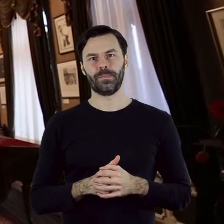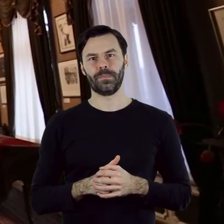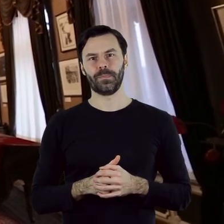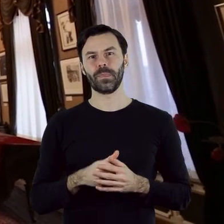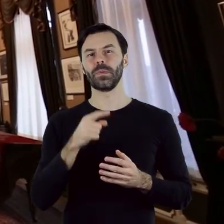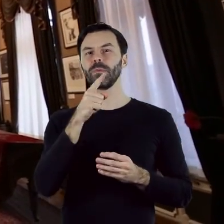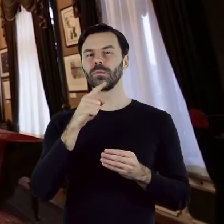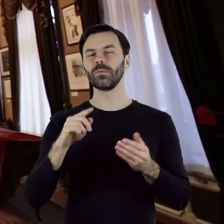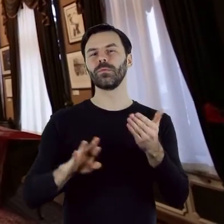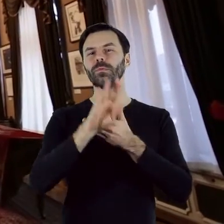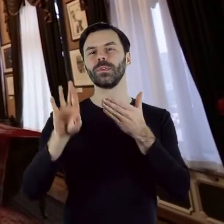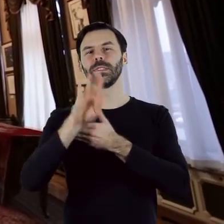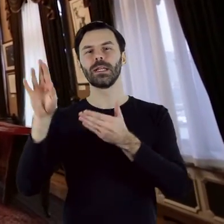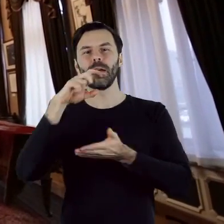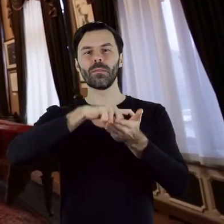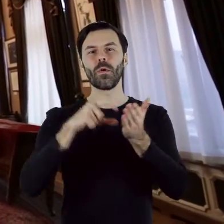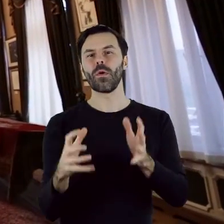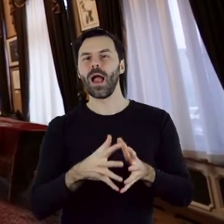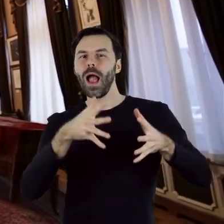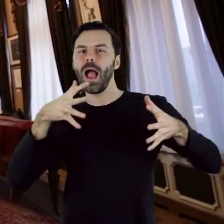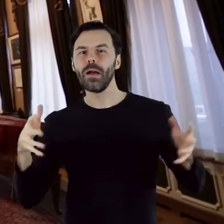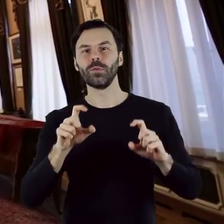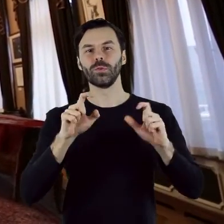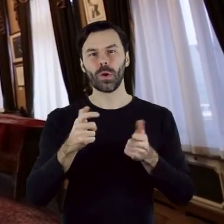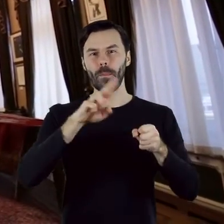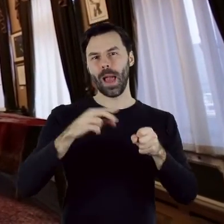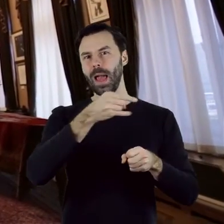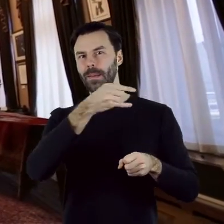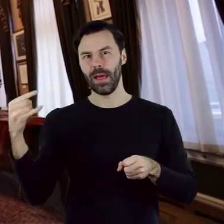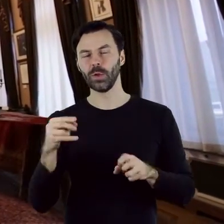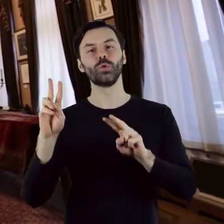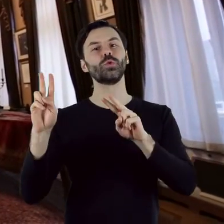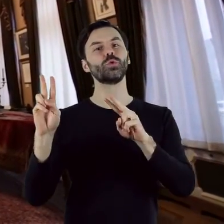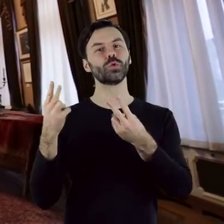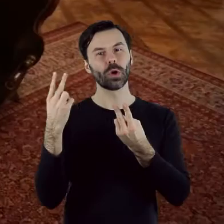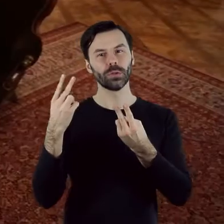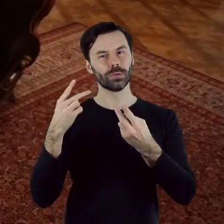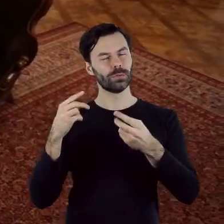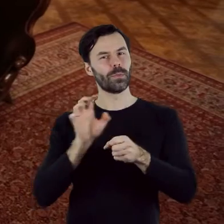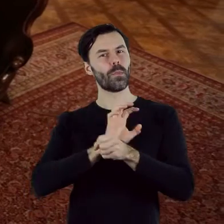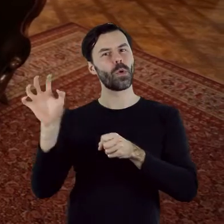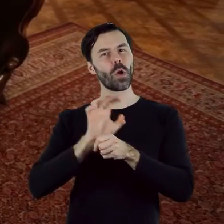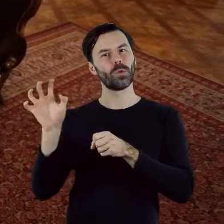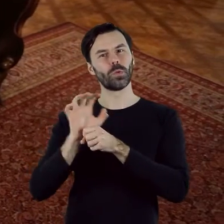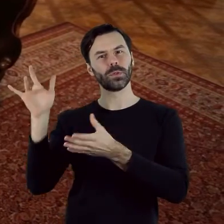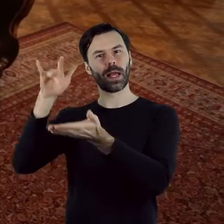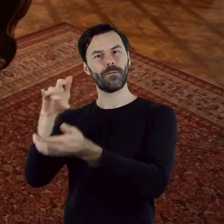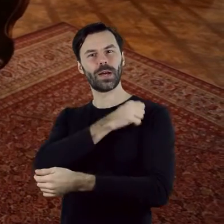wyposażenia salonu brązowego stanowi garnitur mebli pochodzących z rodzinnej wytwórni Zimlerów w Warszawie.